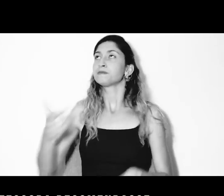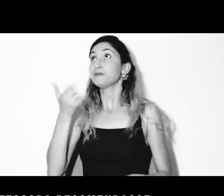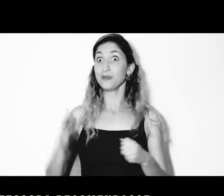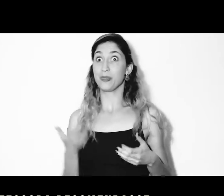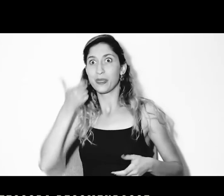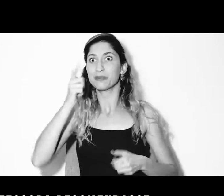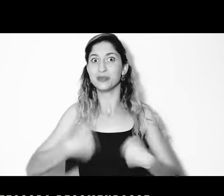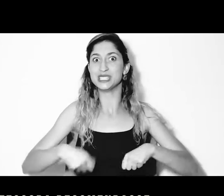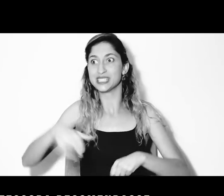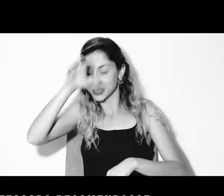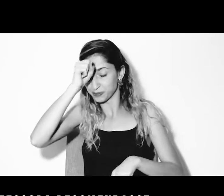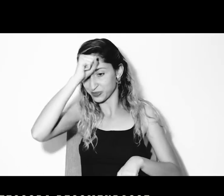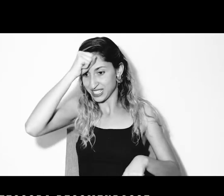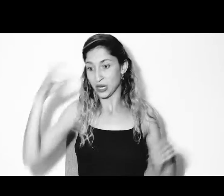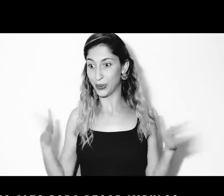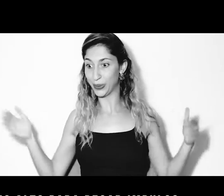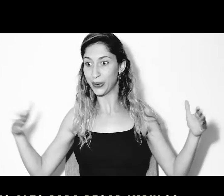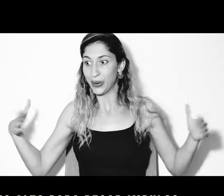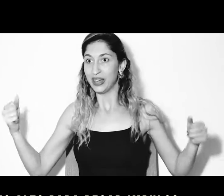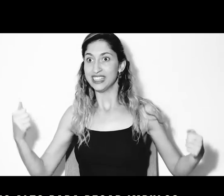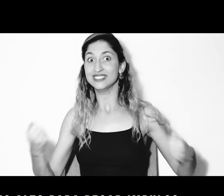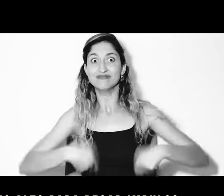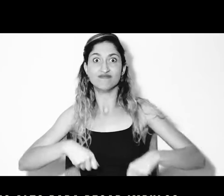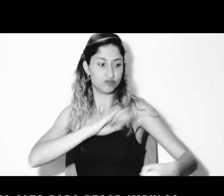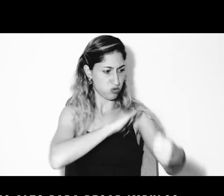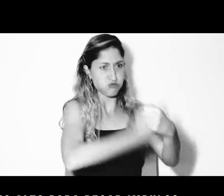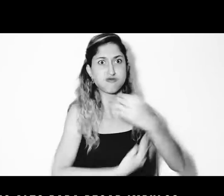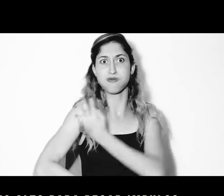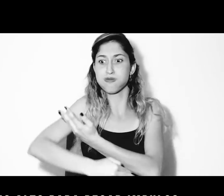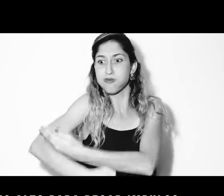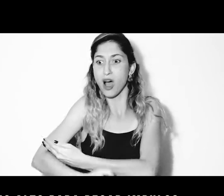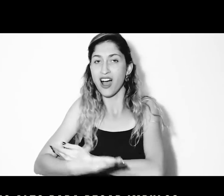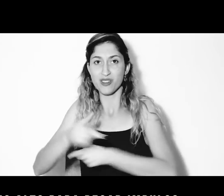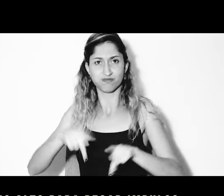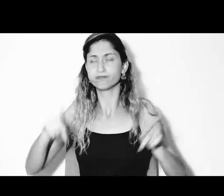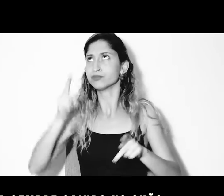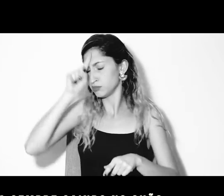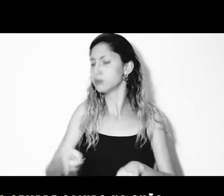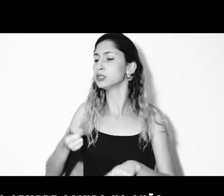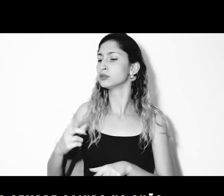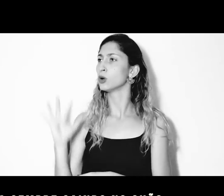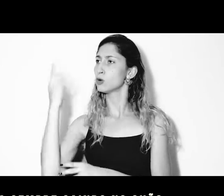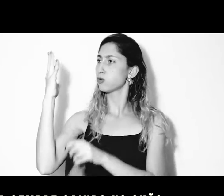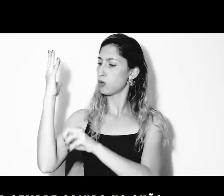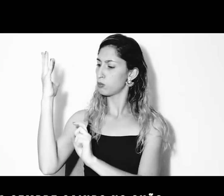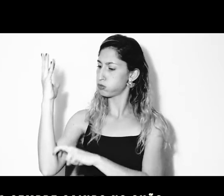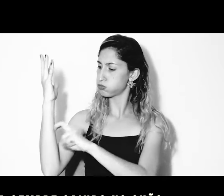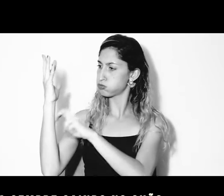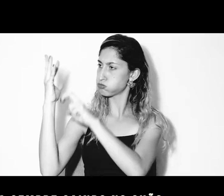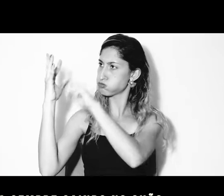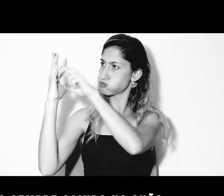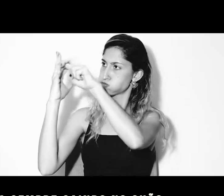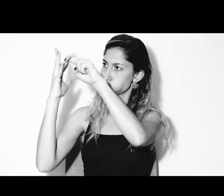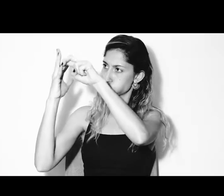Embora a professora lhe recomendasse subir no galho mais alto para tomar impulso, Charles acabava sempre caindo no